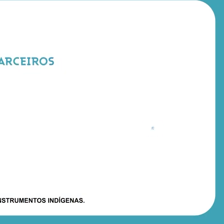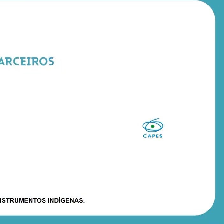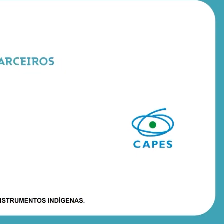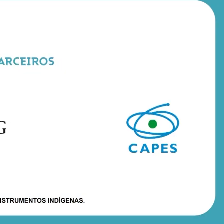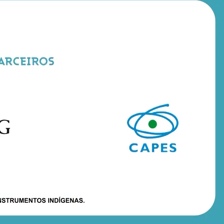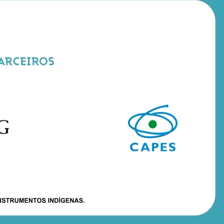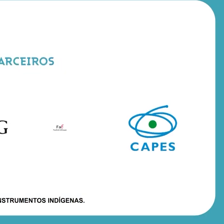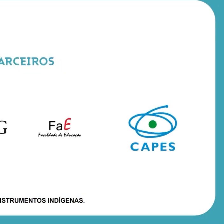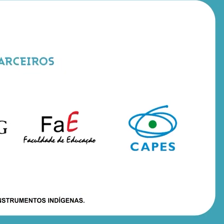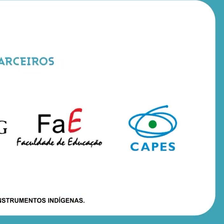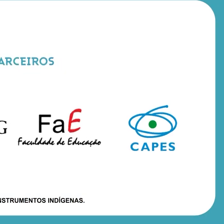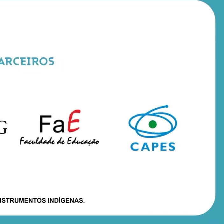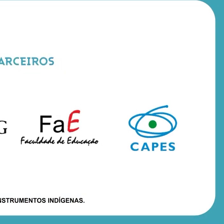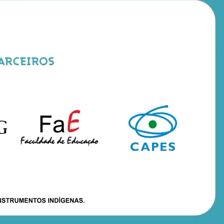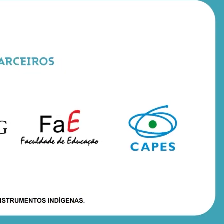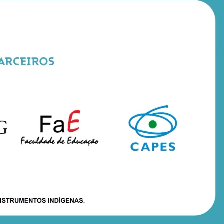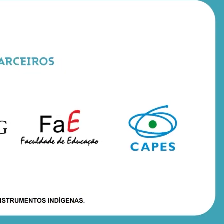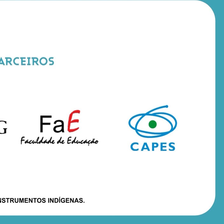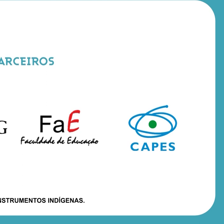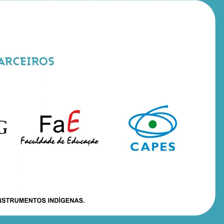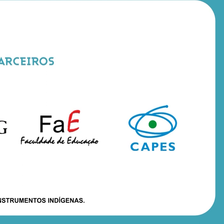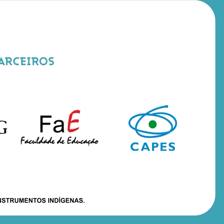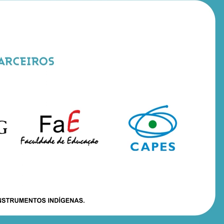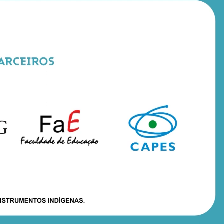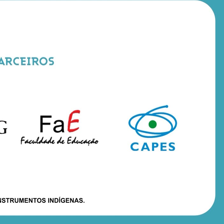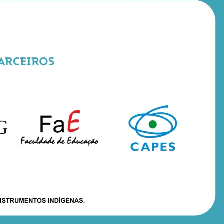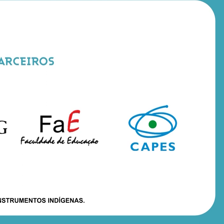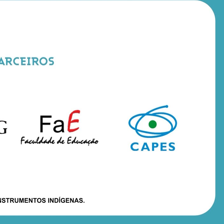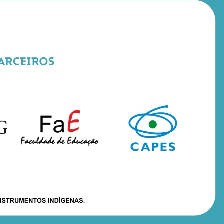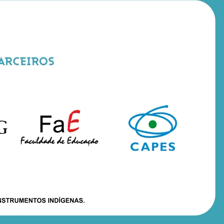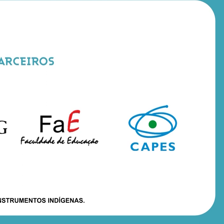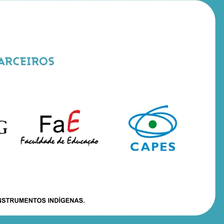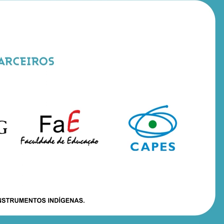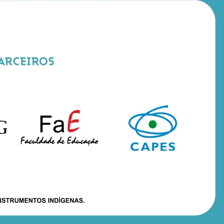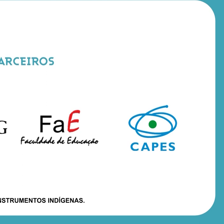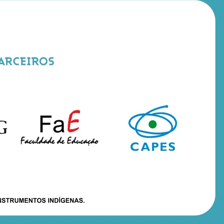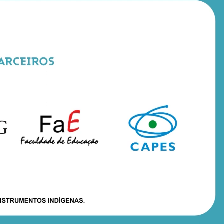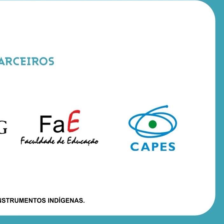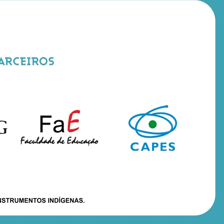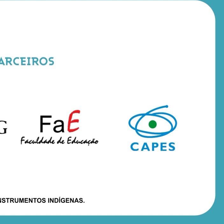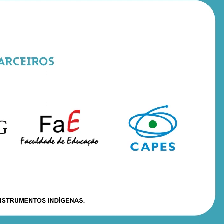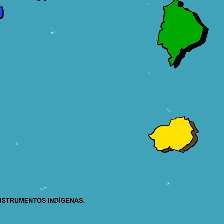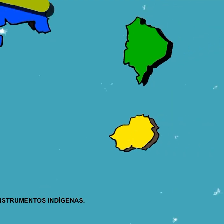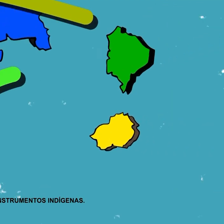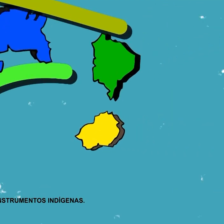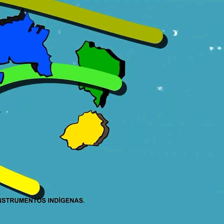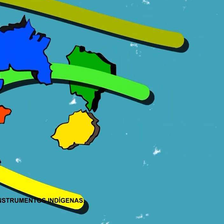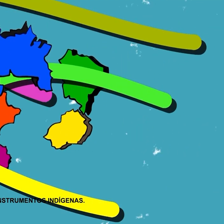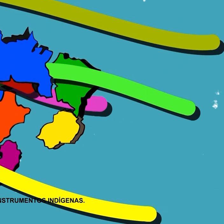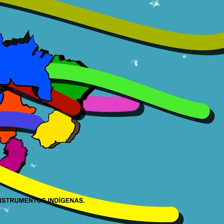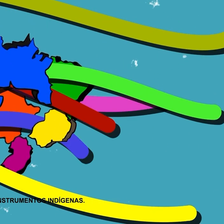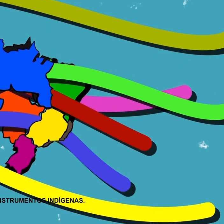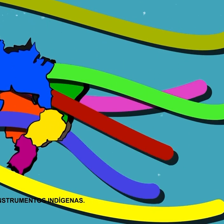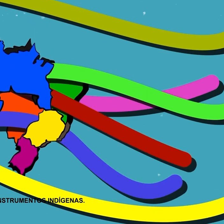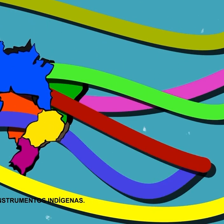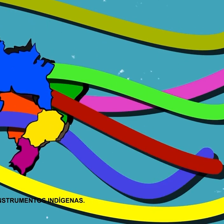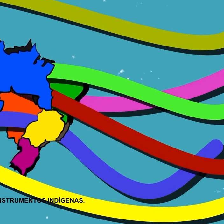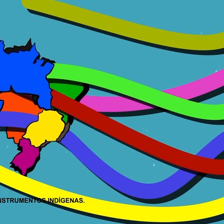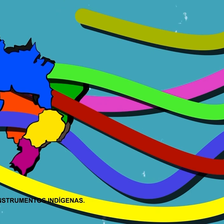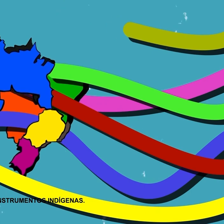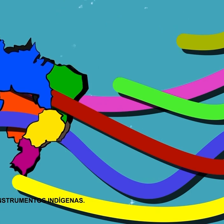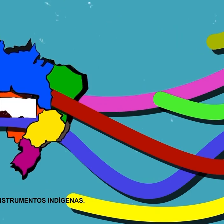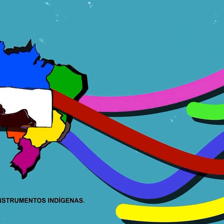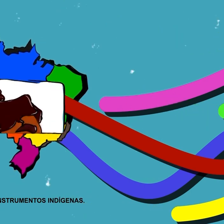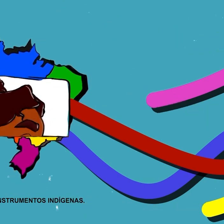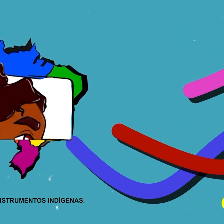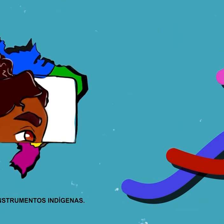Faculdade de Educação Da Universidade Federal De Minas Gerais E CAPES No encerramento Uma animação Do mapa